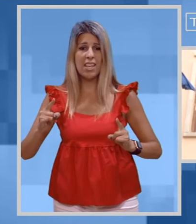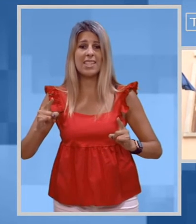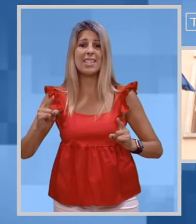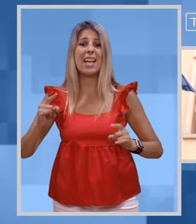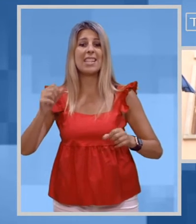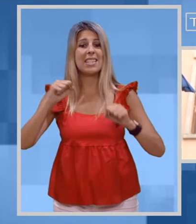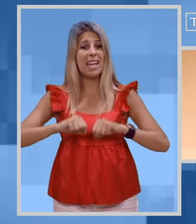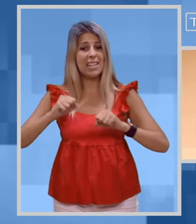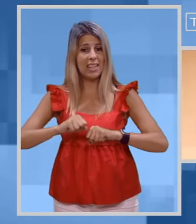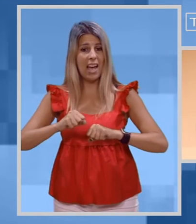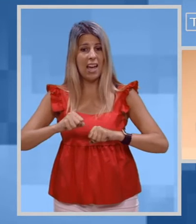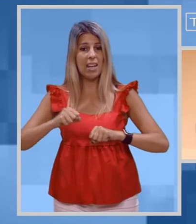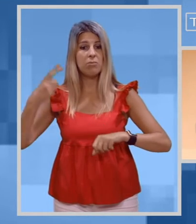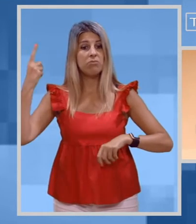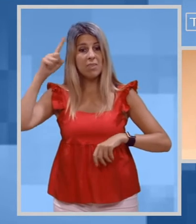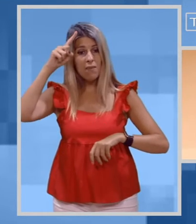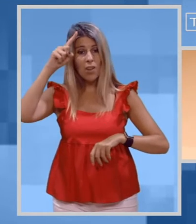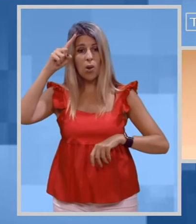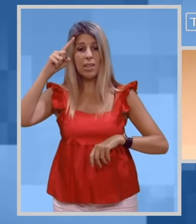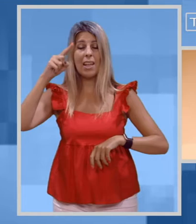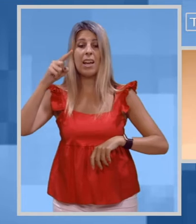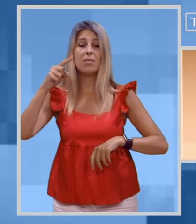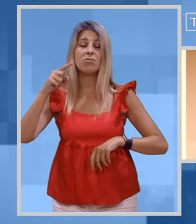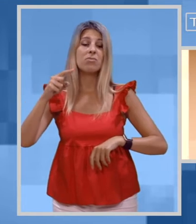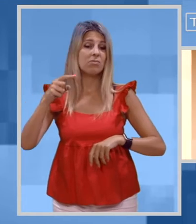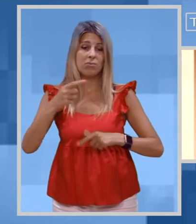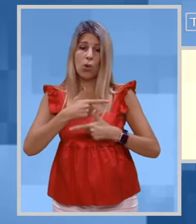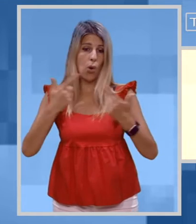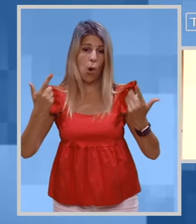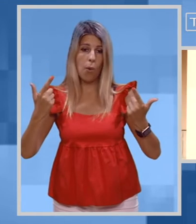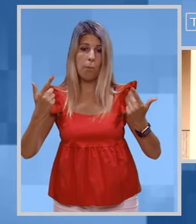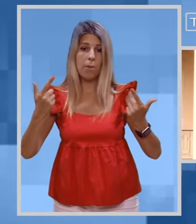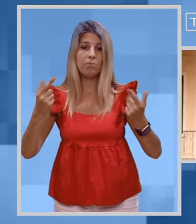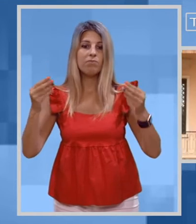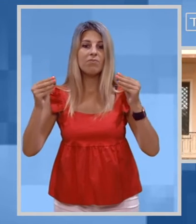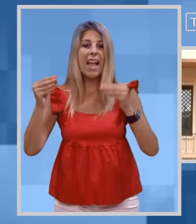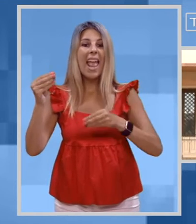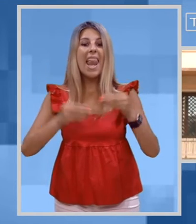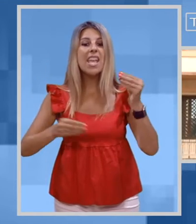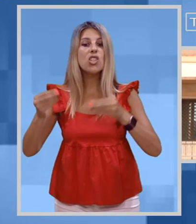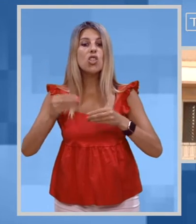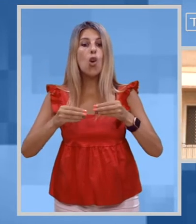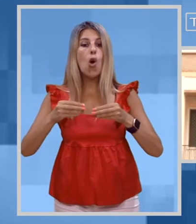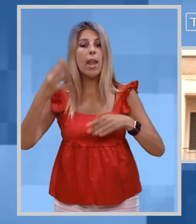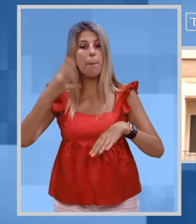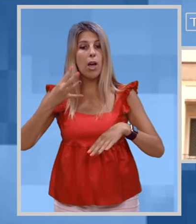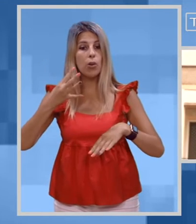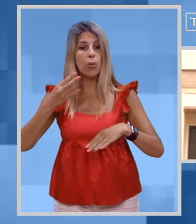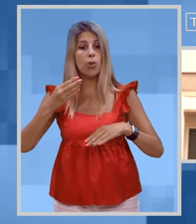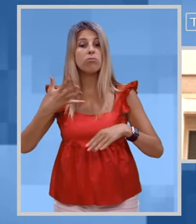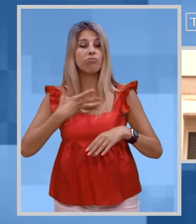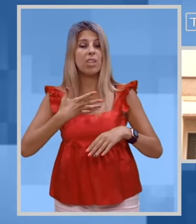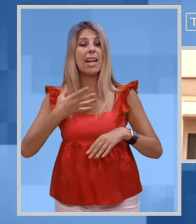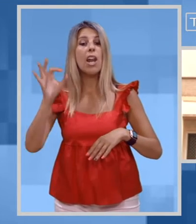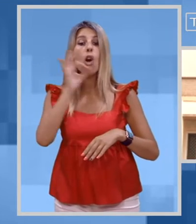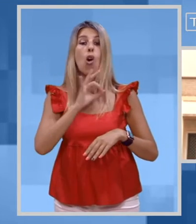difficoltà non sono mancate. Le elezioni a Marrubio saranno a ottobre. Nonostante ciò, l'amministrazione comunale porta avanti il suo